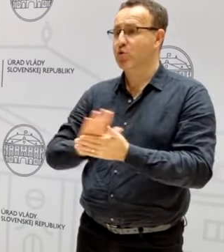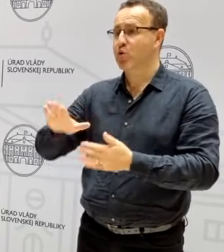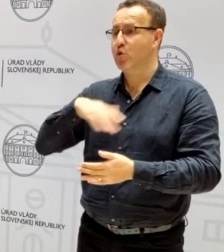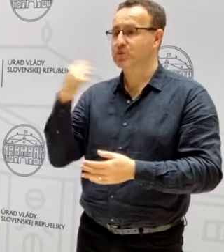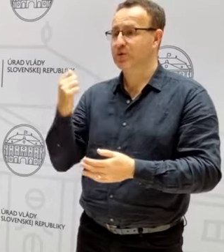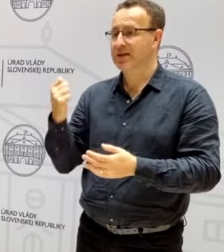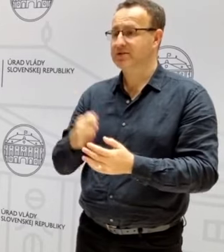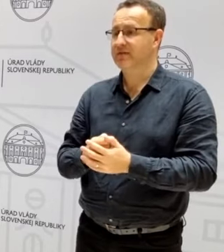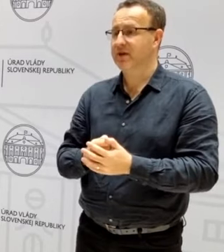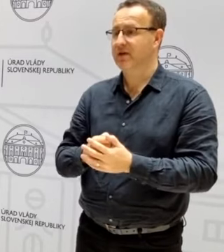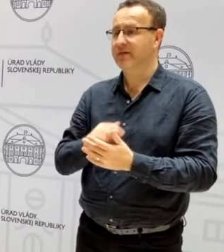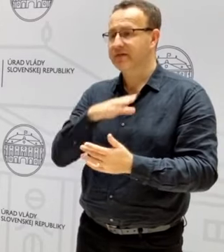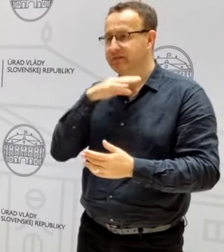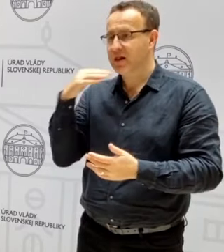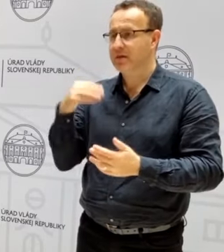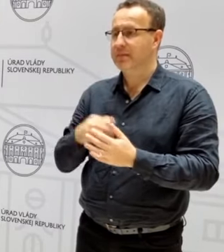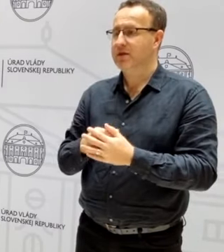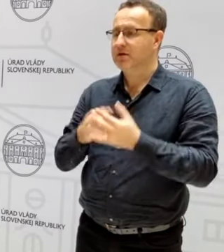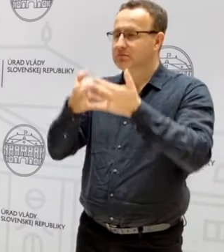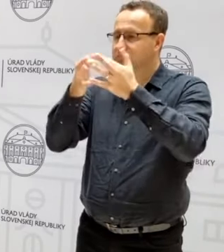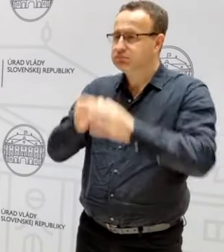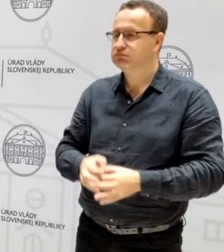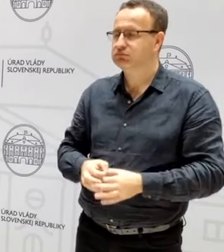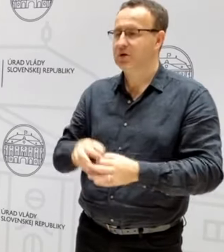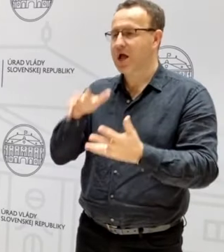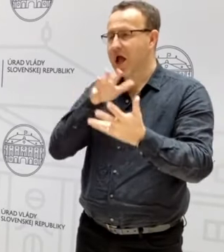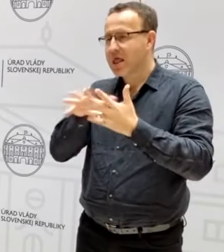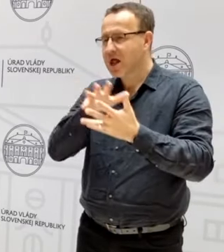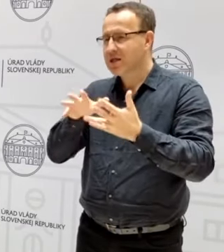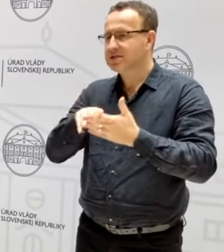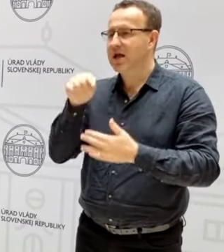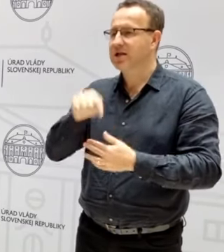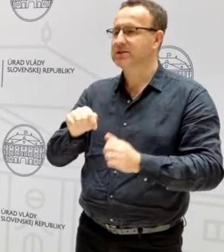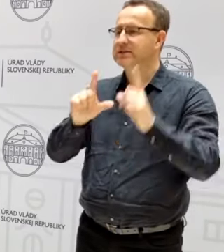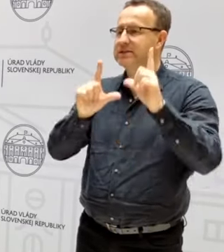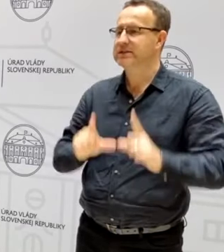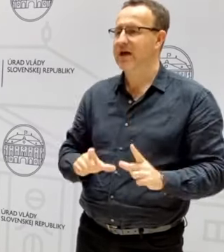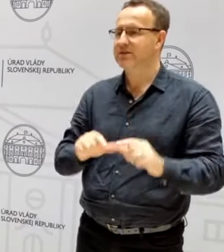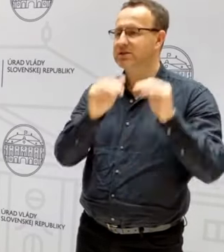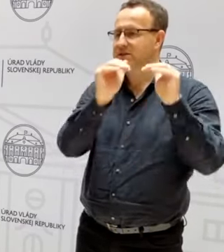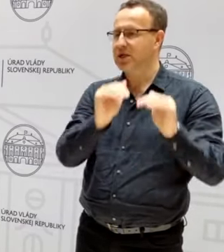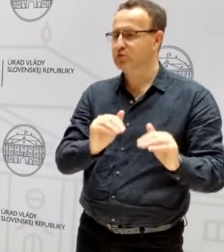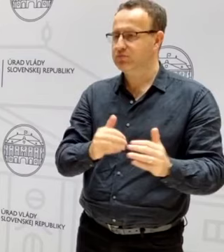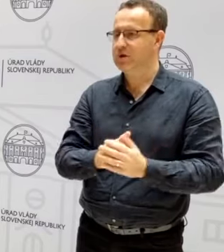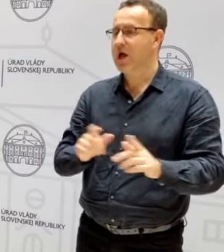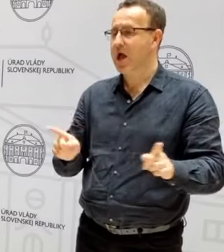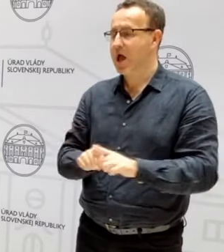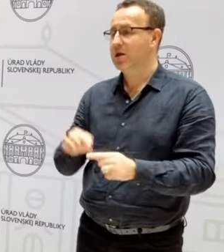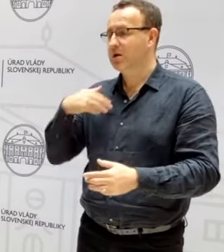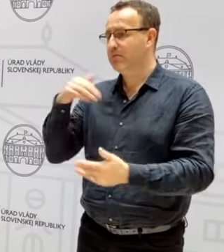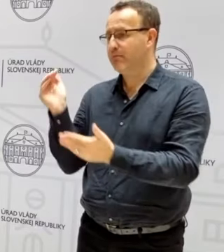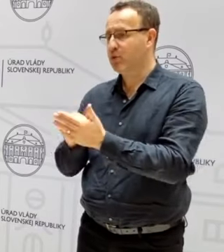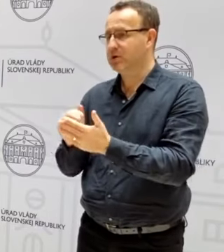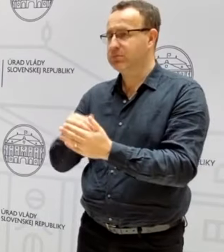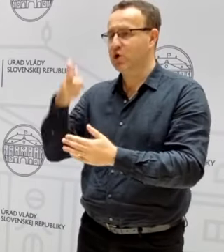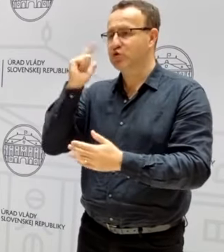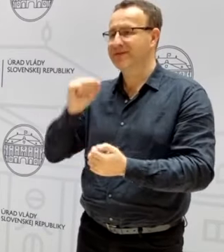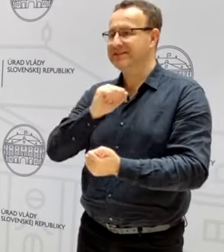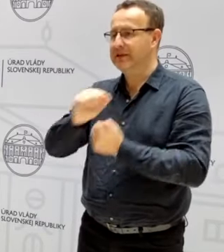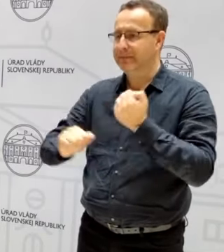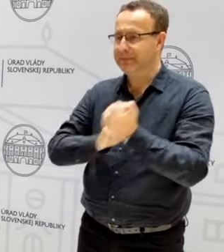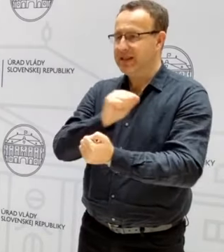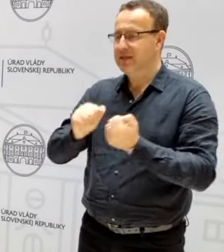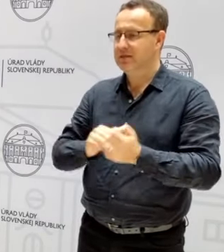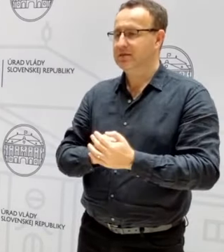rozháva veľmi detajnú analýzu tak stavu zásob, ako aj potreby slovenských mlynov